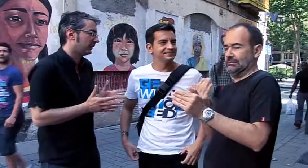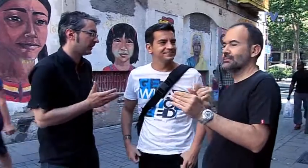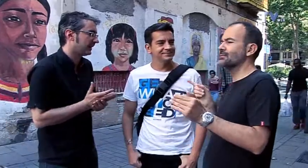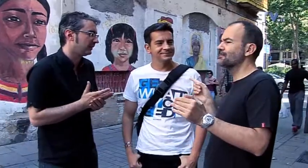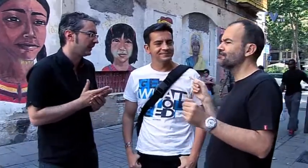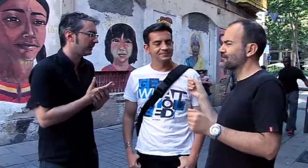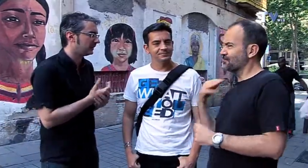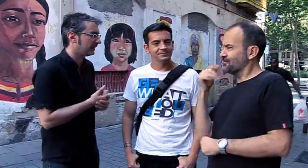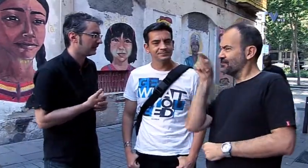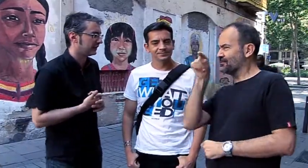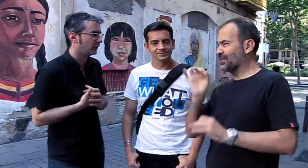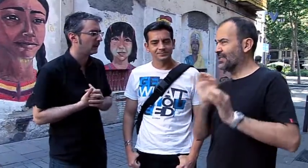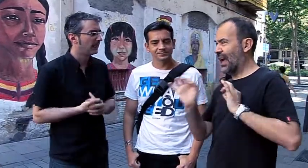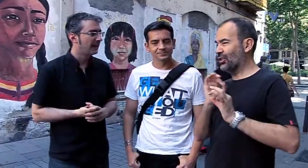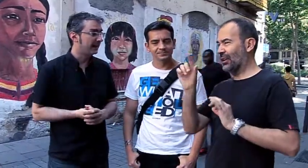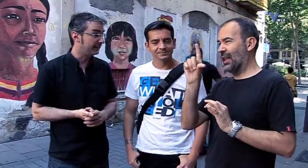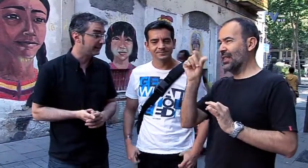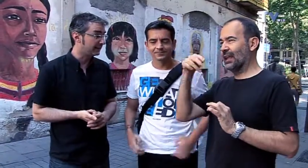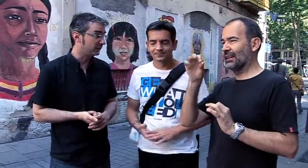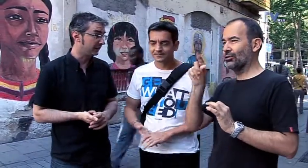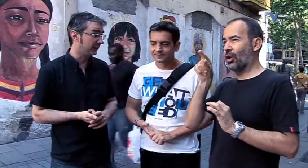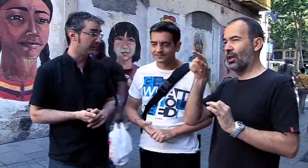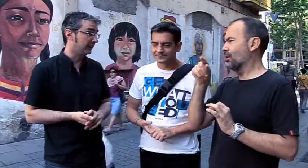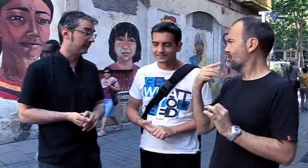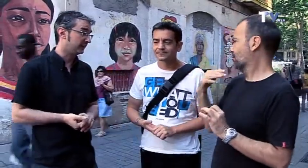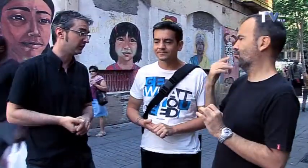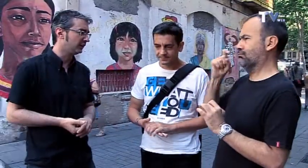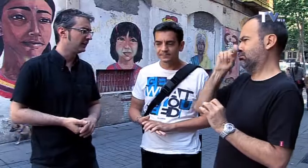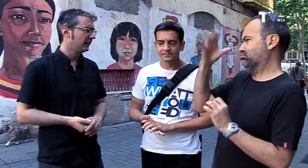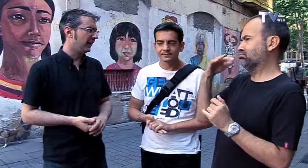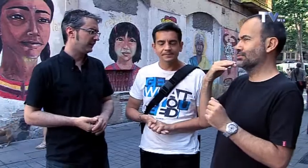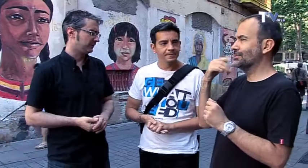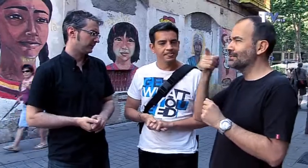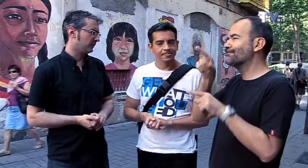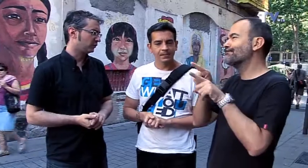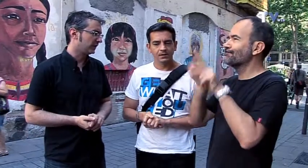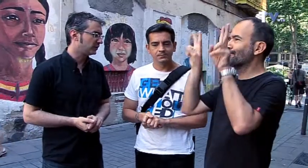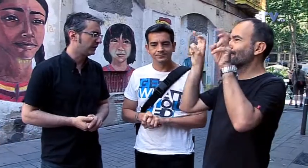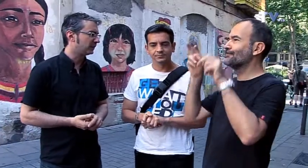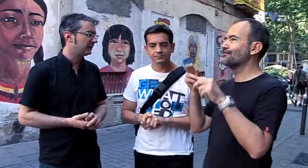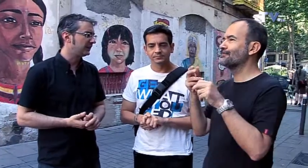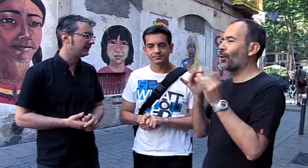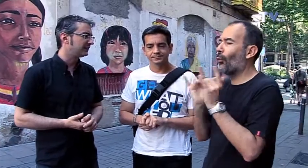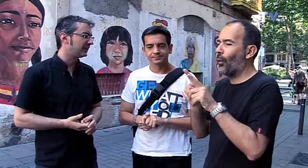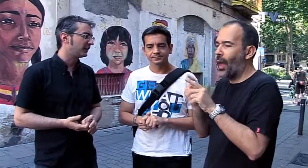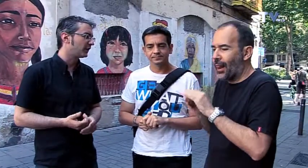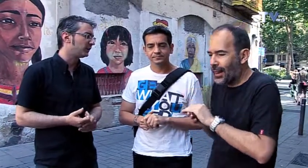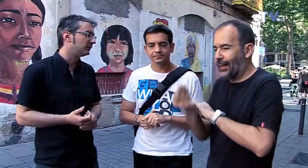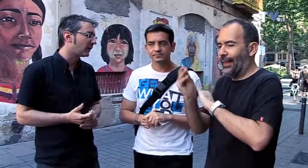antes de entrar a ensayar, quería preguntarte, en el teatro Yantiol, a ver, tiene muchos años, y es conocido como un poquito como una